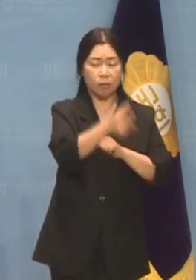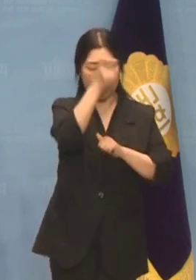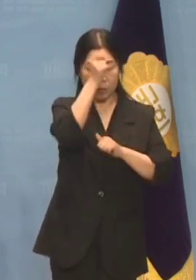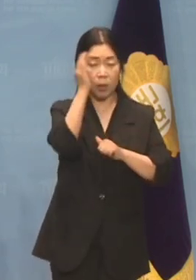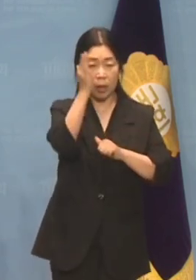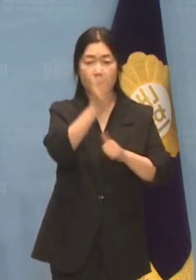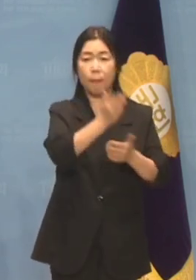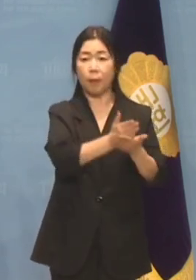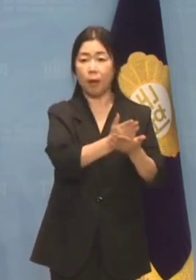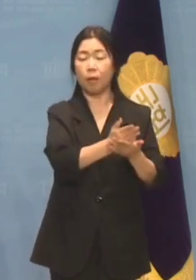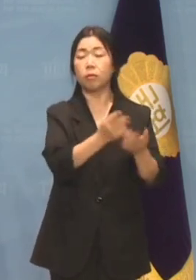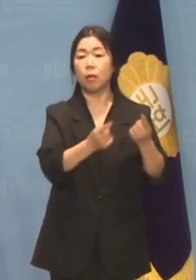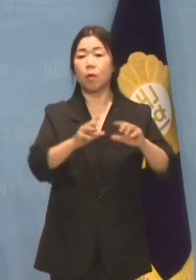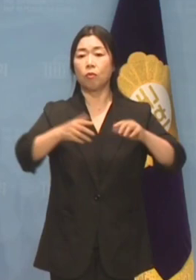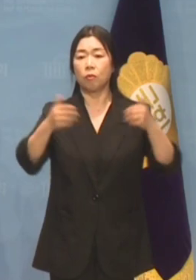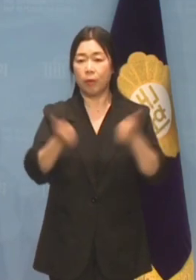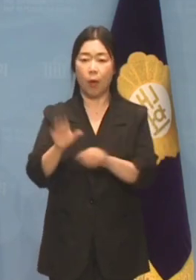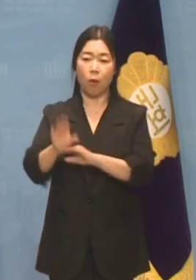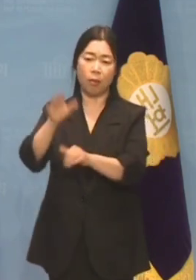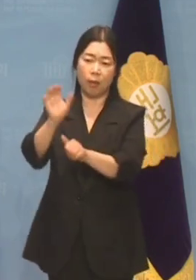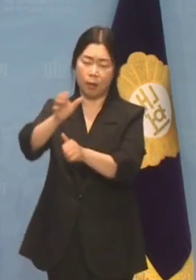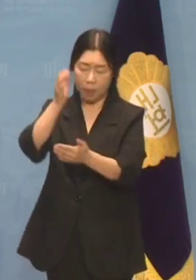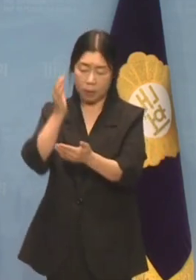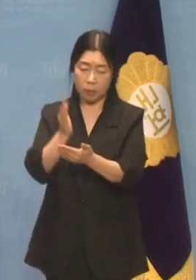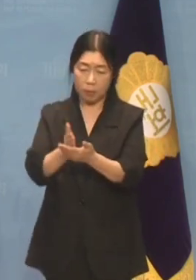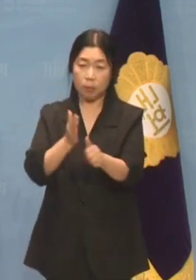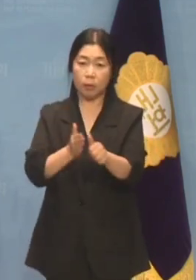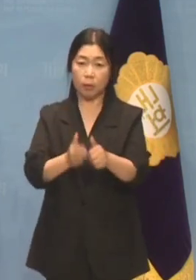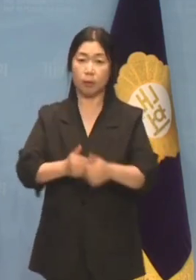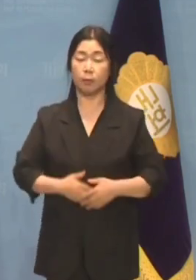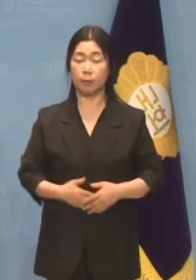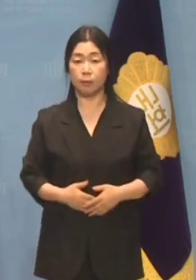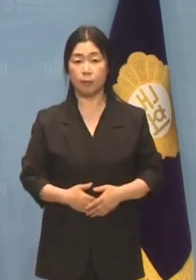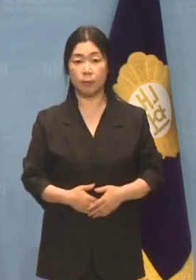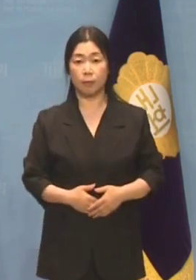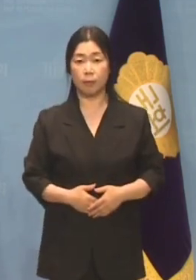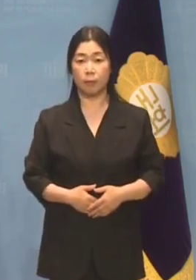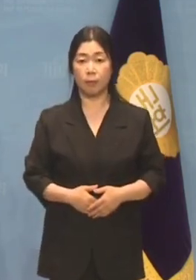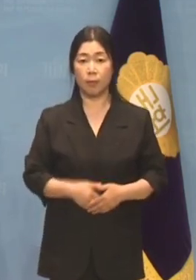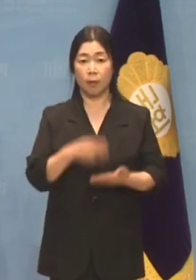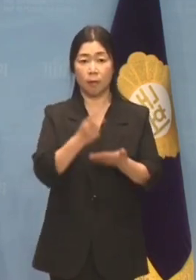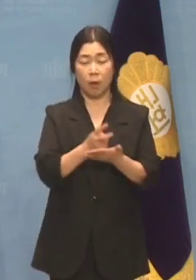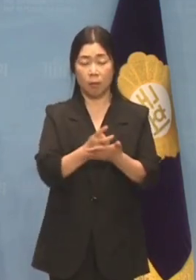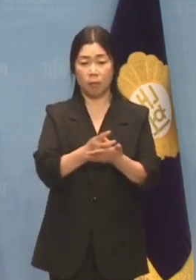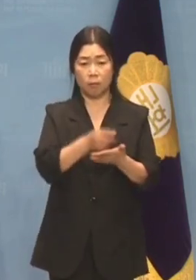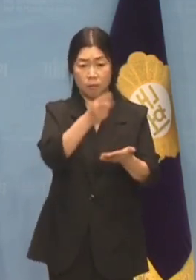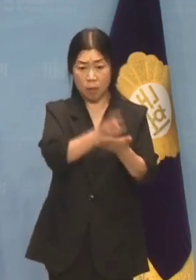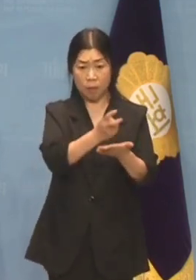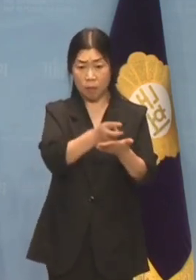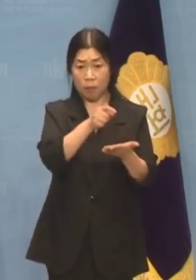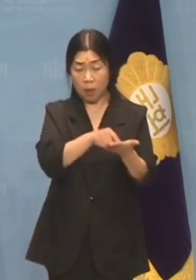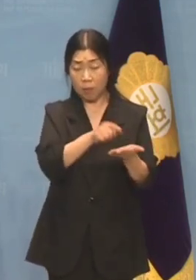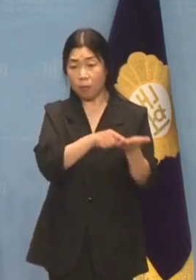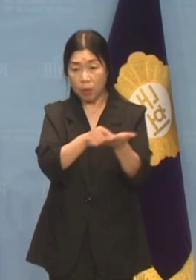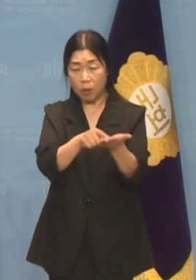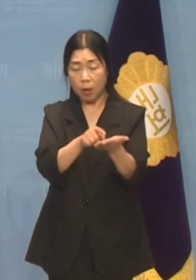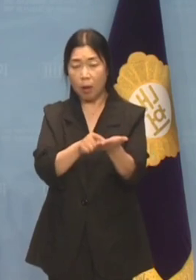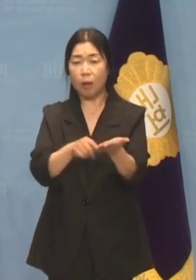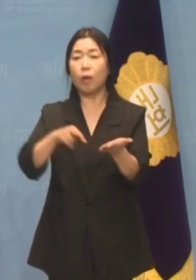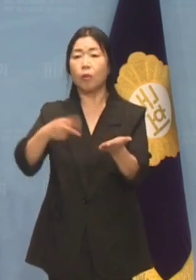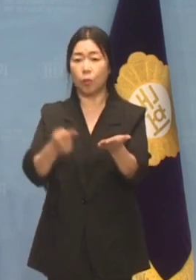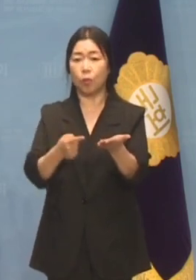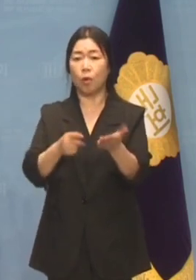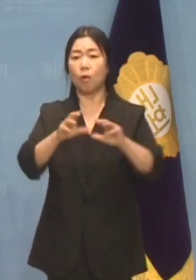앞세워 국회와 언론을 탄압하지 마십시오. 아무리 법을 들이밀며 협박해도 국회와